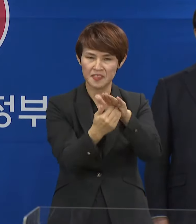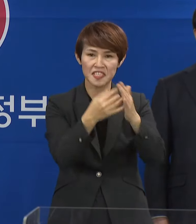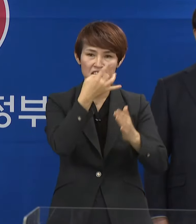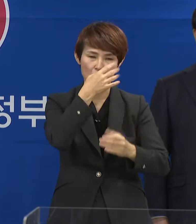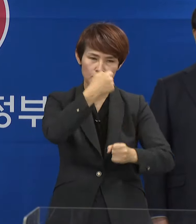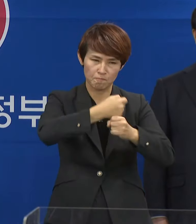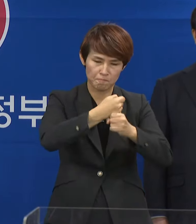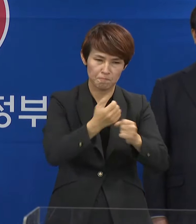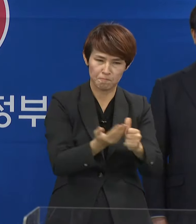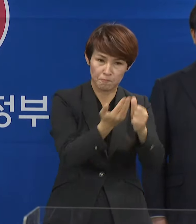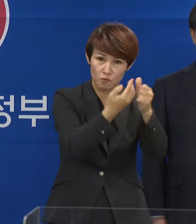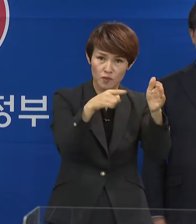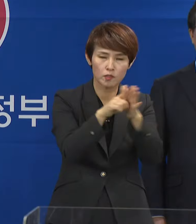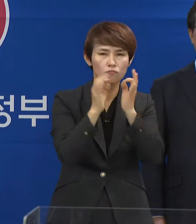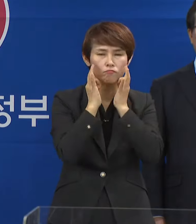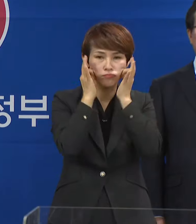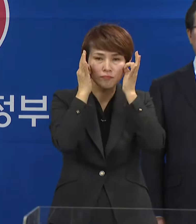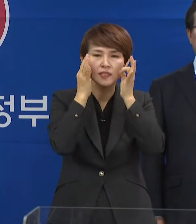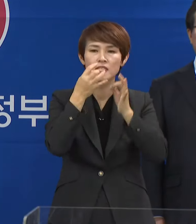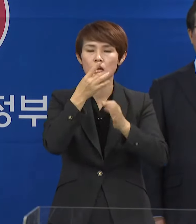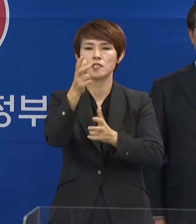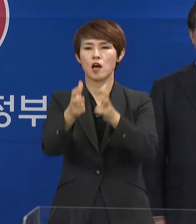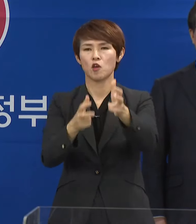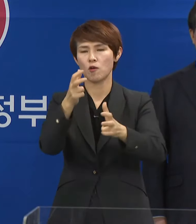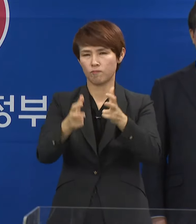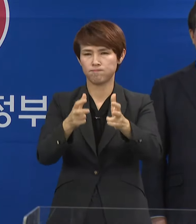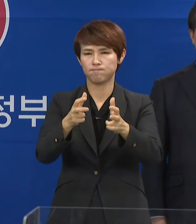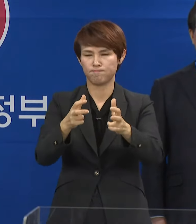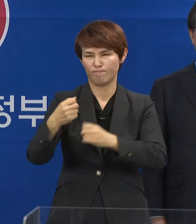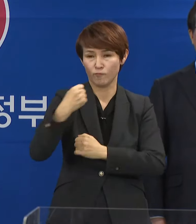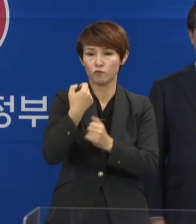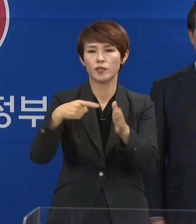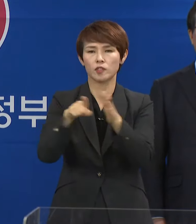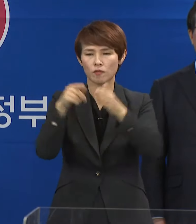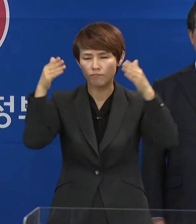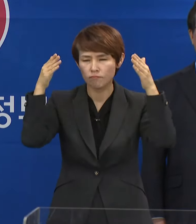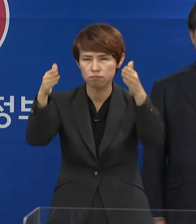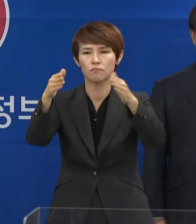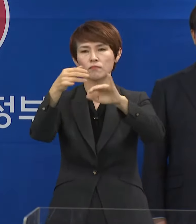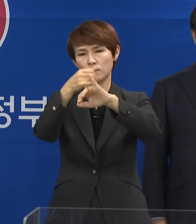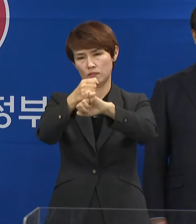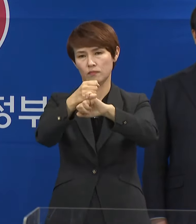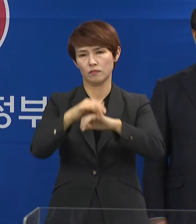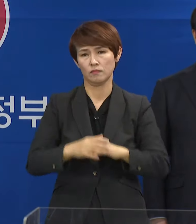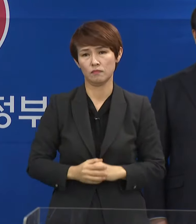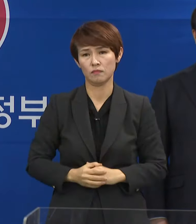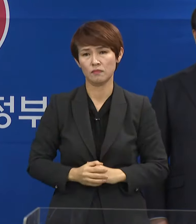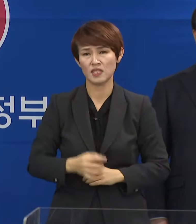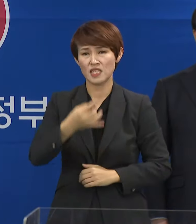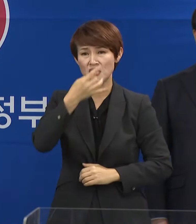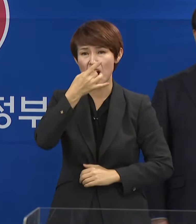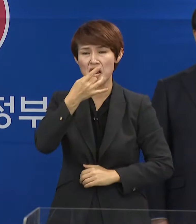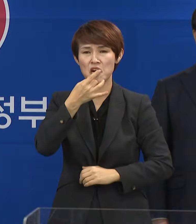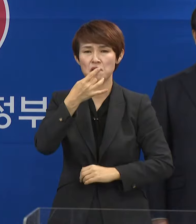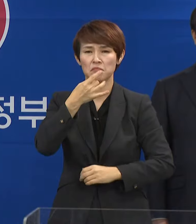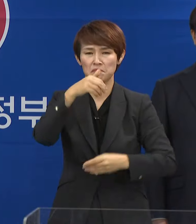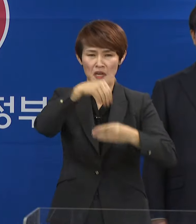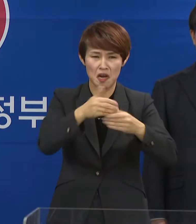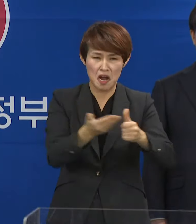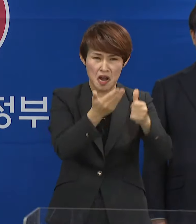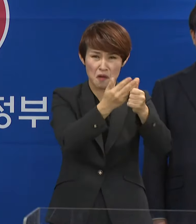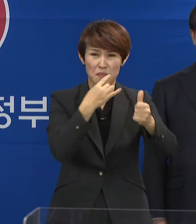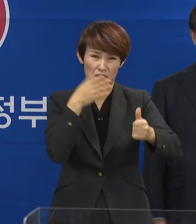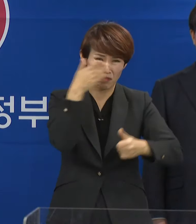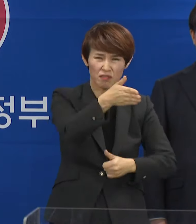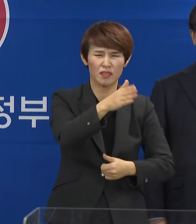생산 체계를 강화하는 등 쌀 산업의 경쟁력 강화에 집중하겠습니다. 더 이상 쌀만 생산해서는